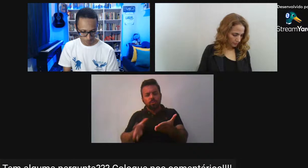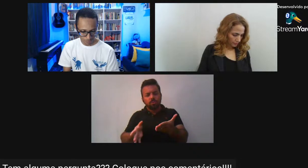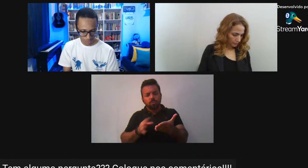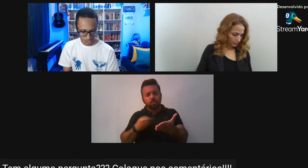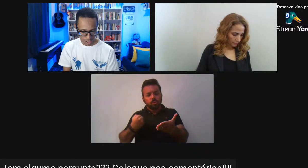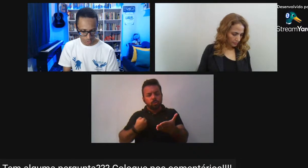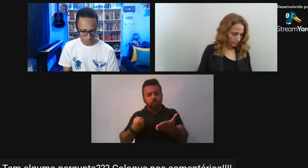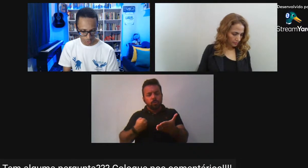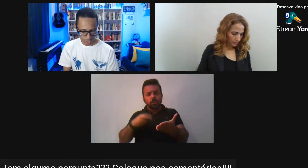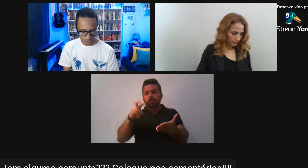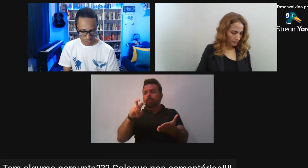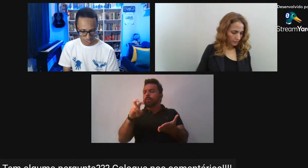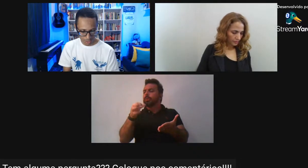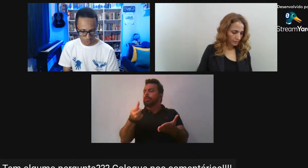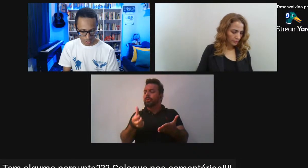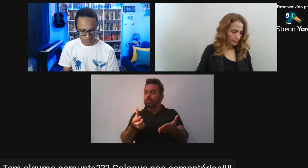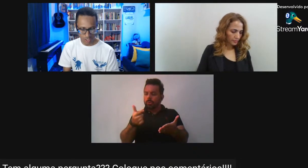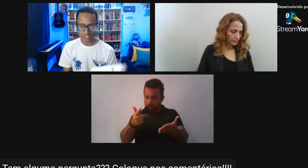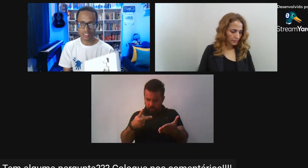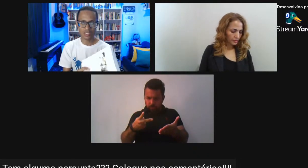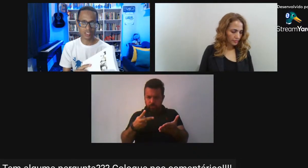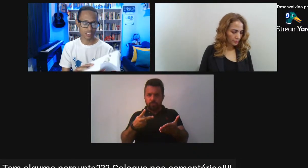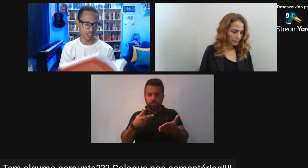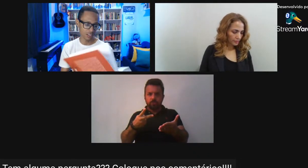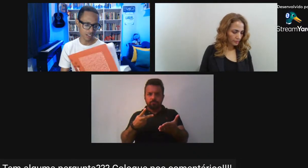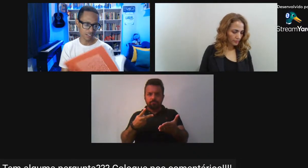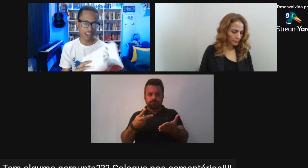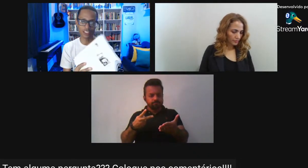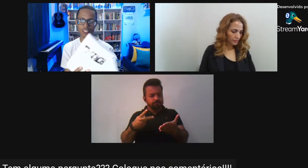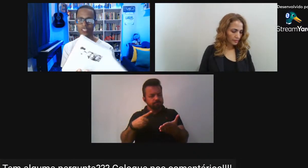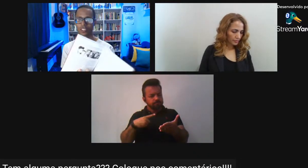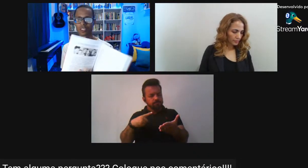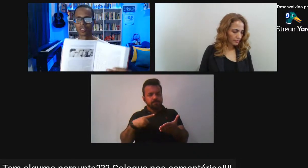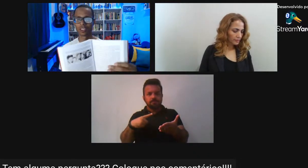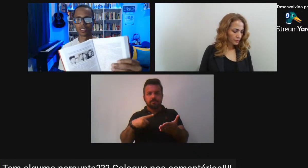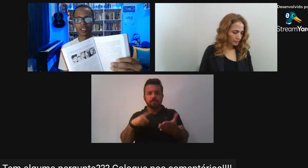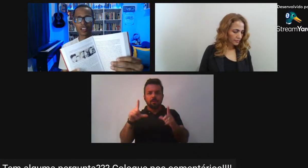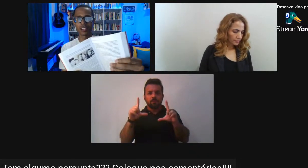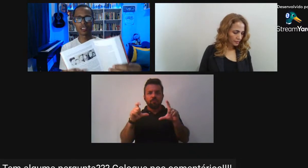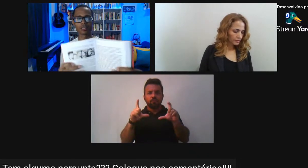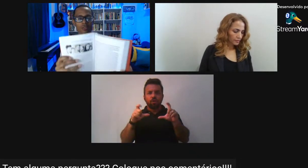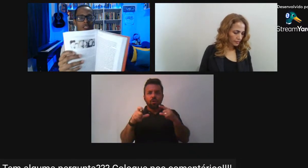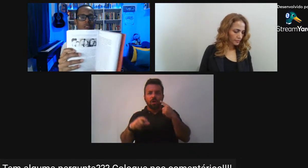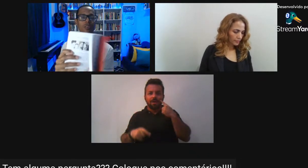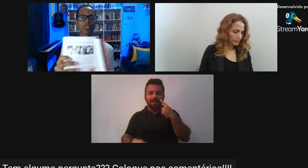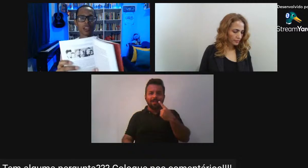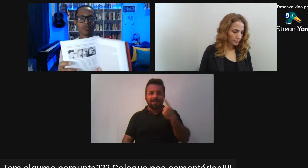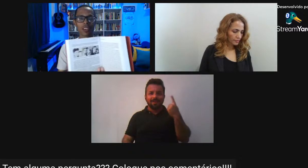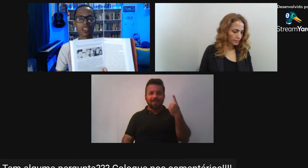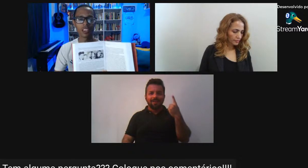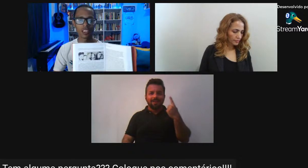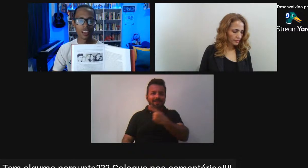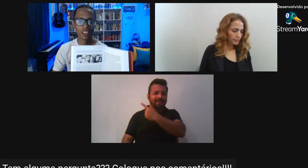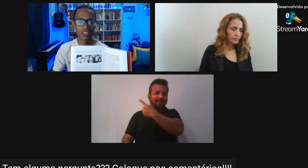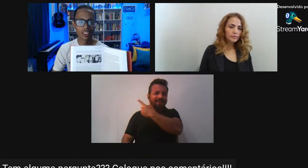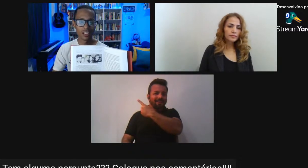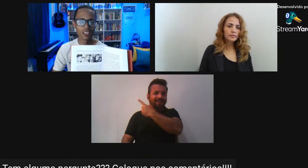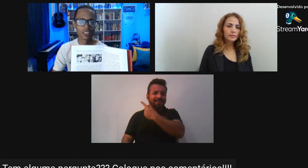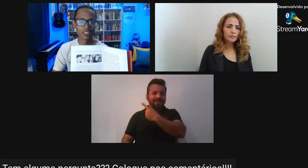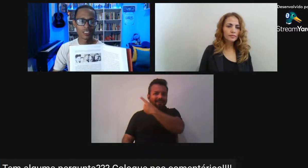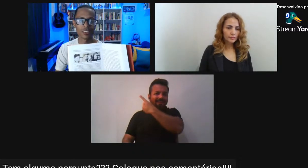As fotografias 183 67 Né Quem Não vê se consegue Ver aqui